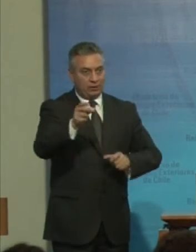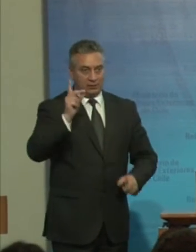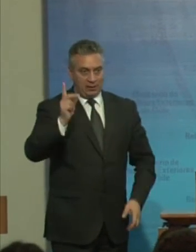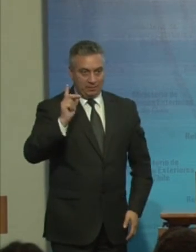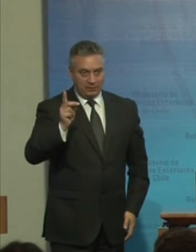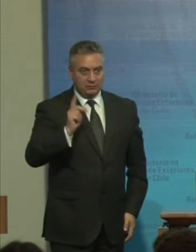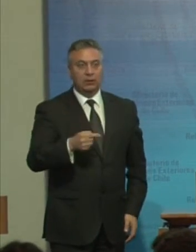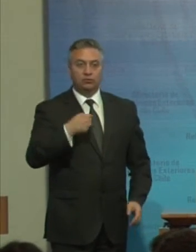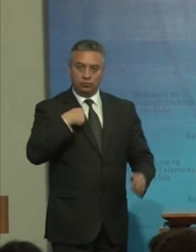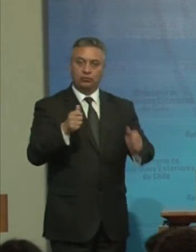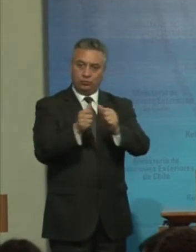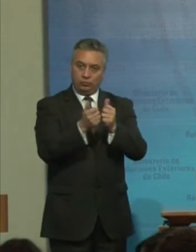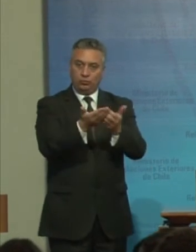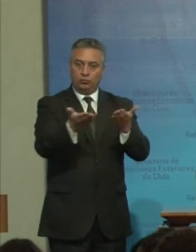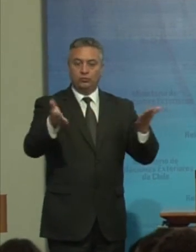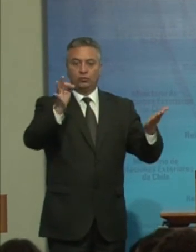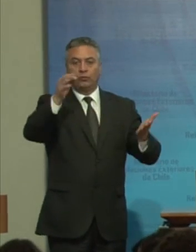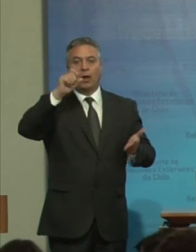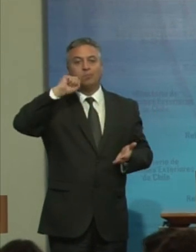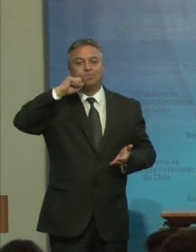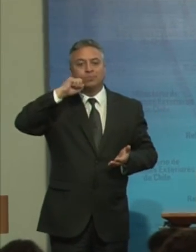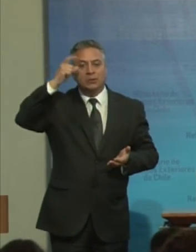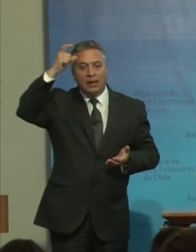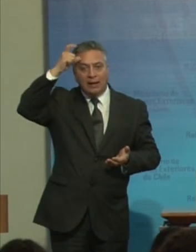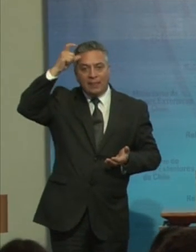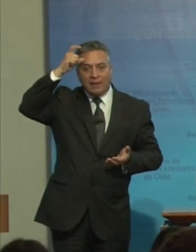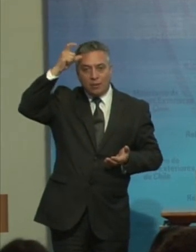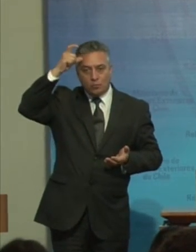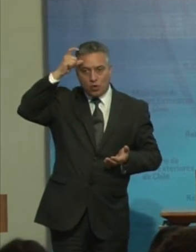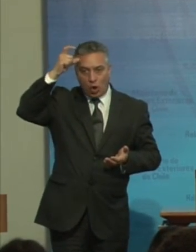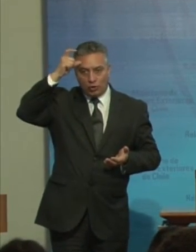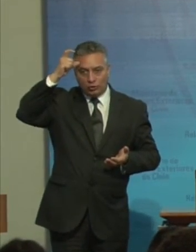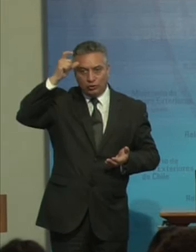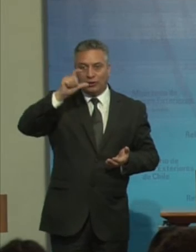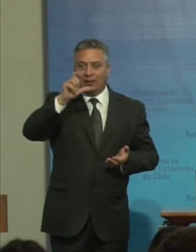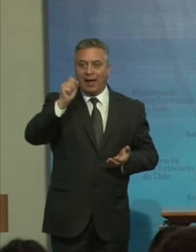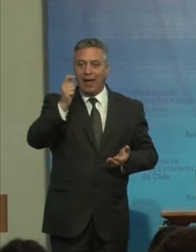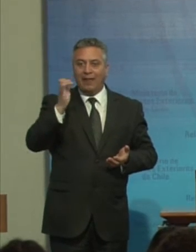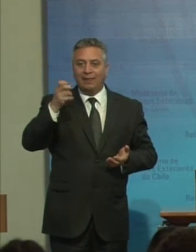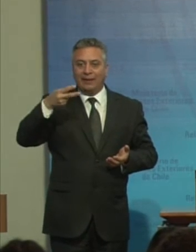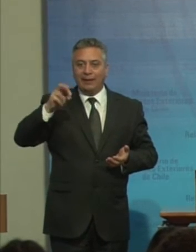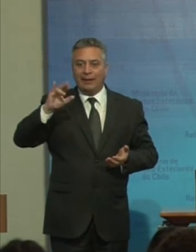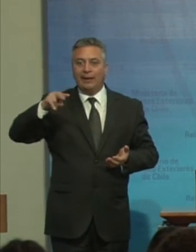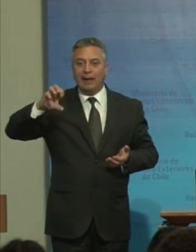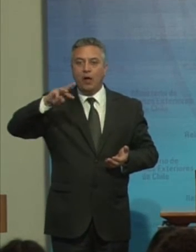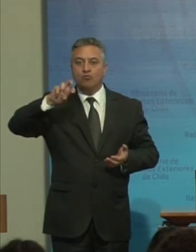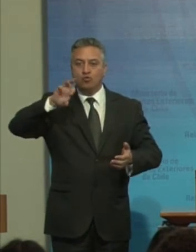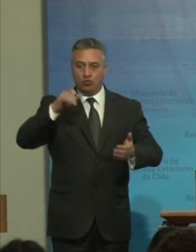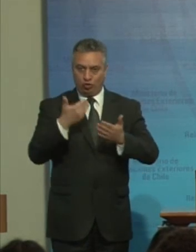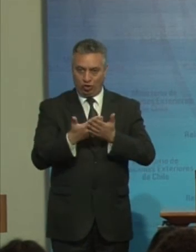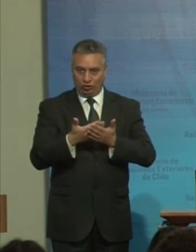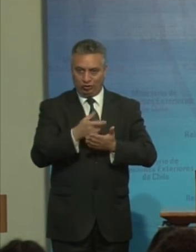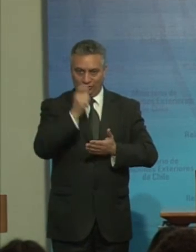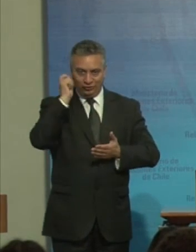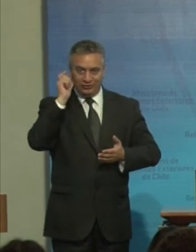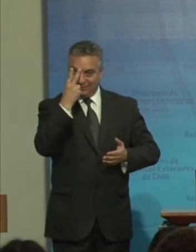Dejo con ustedes A Catherine Muñoz Diplomada en inclusión social Derecho humano Y discapacidad De la Universidad Santiago de Chile